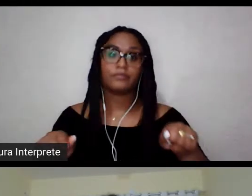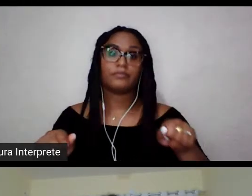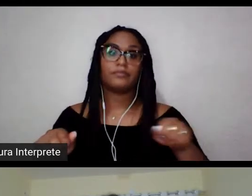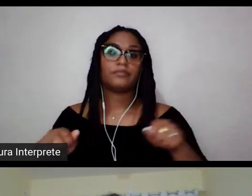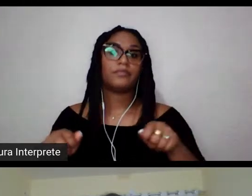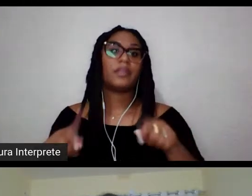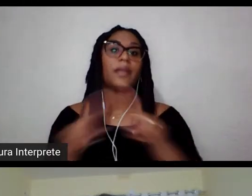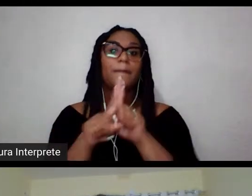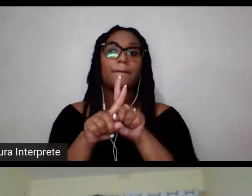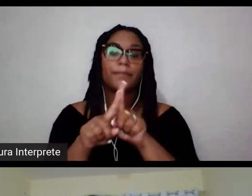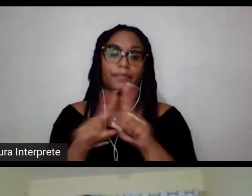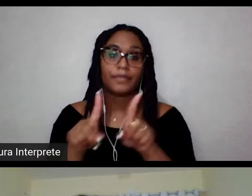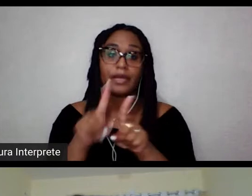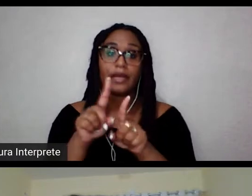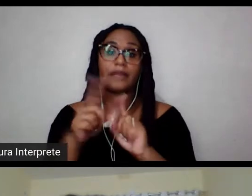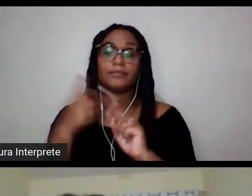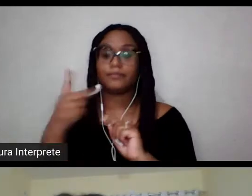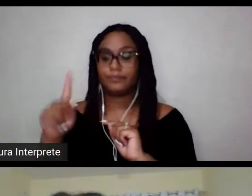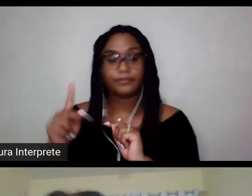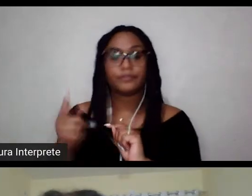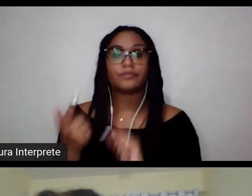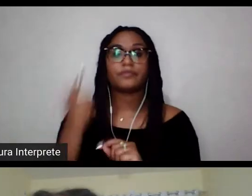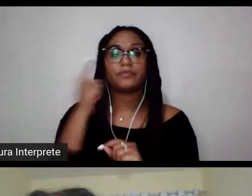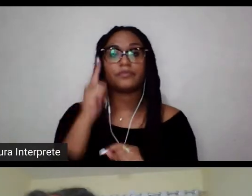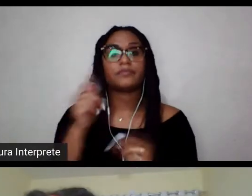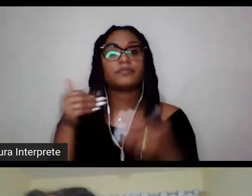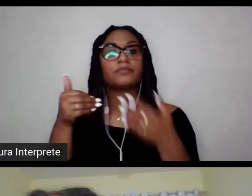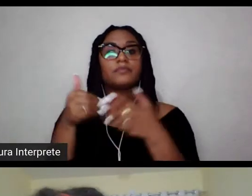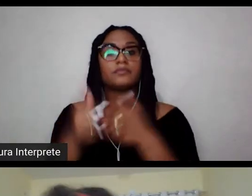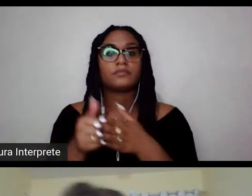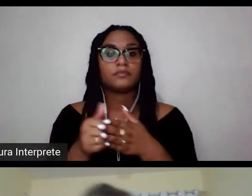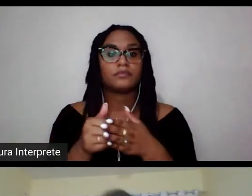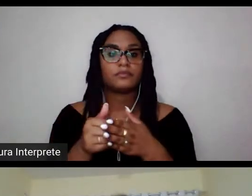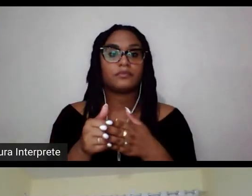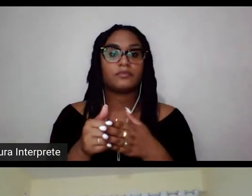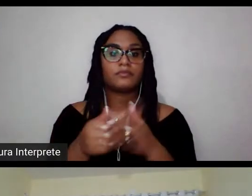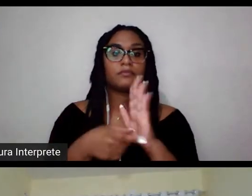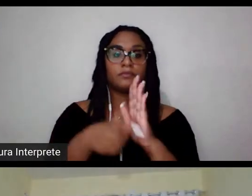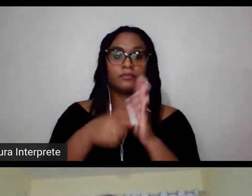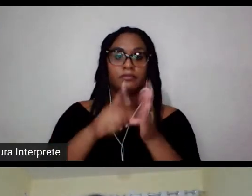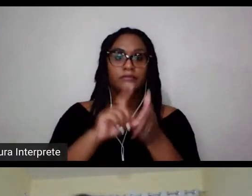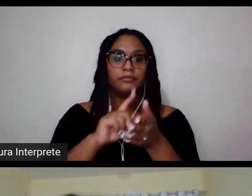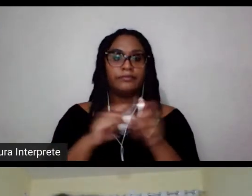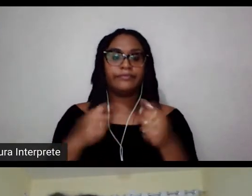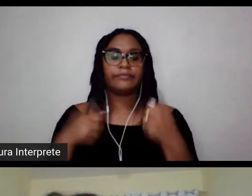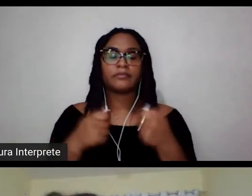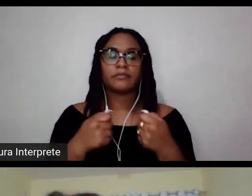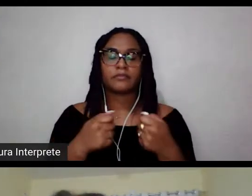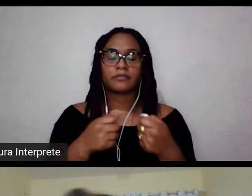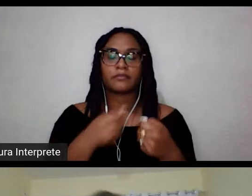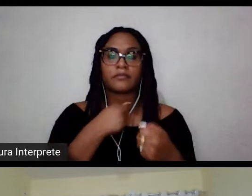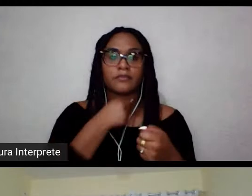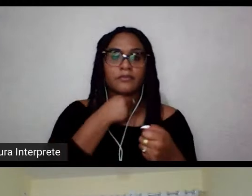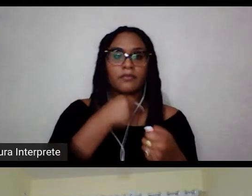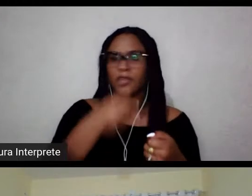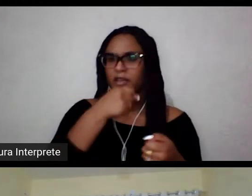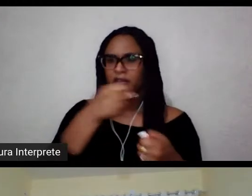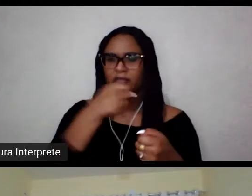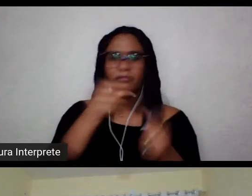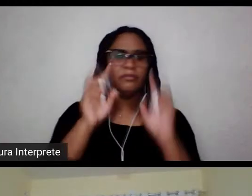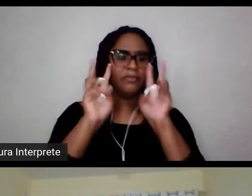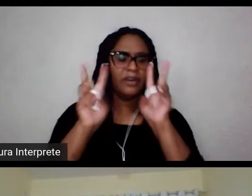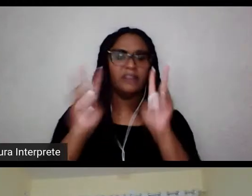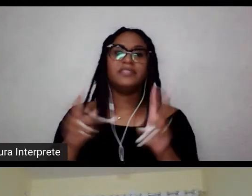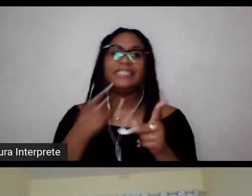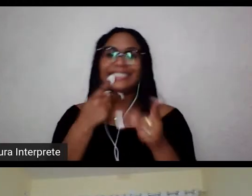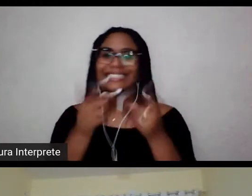consiga chegar a isso, é preciso ser dona da própria voz. A voz da